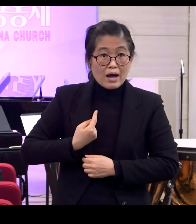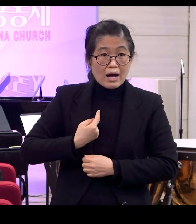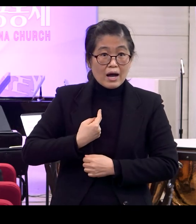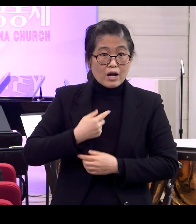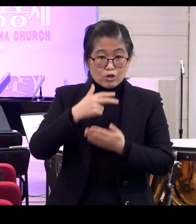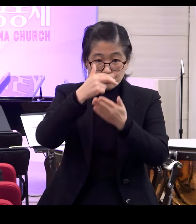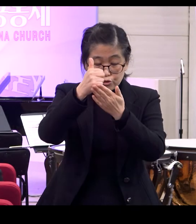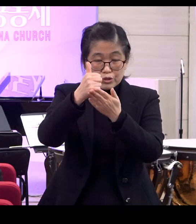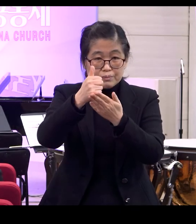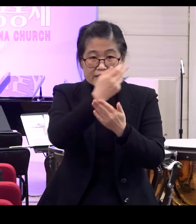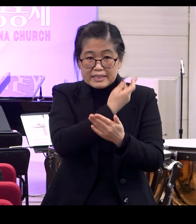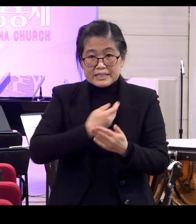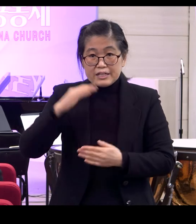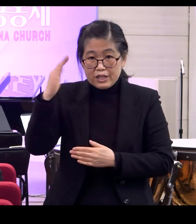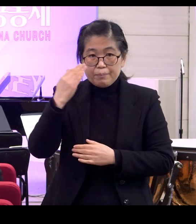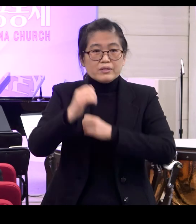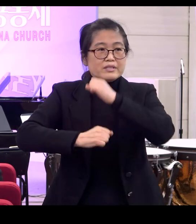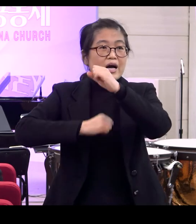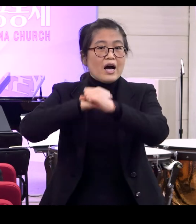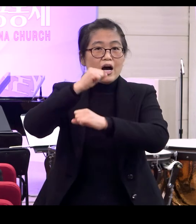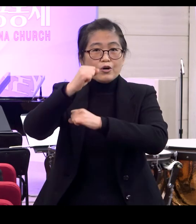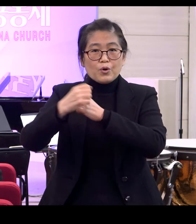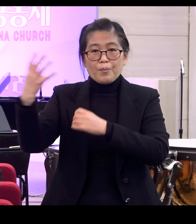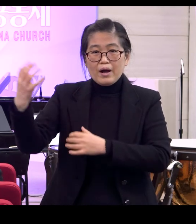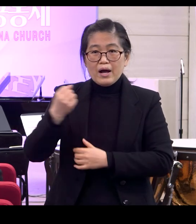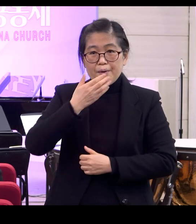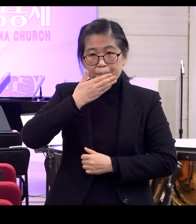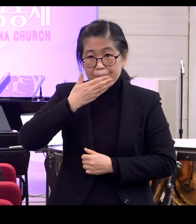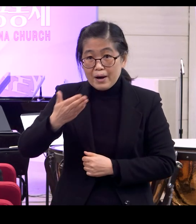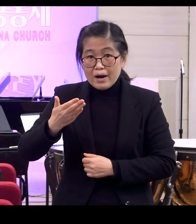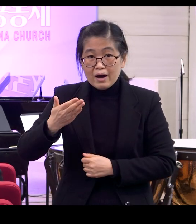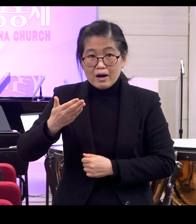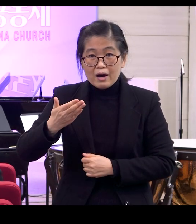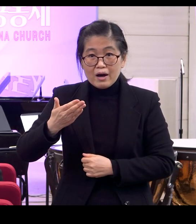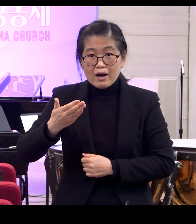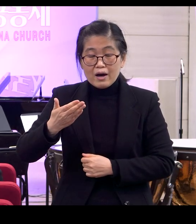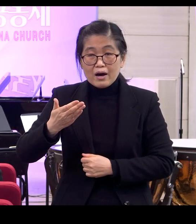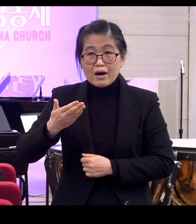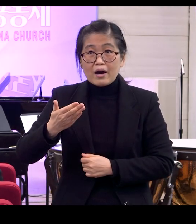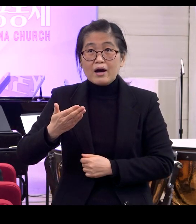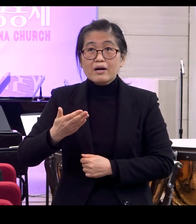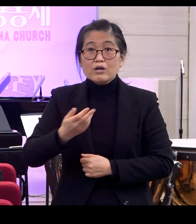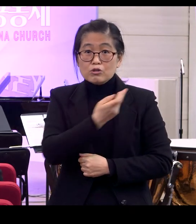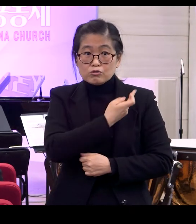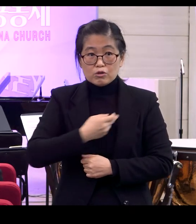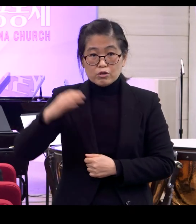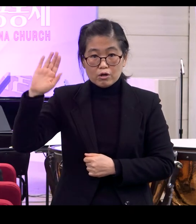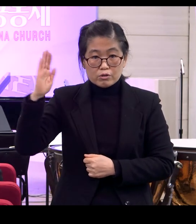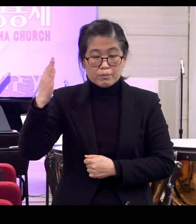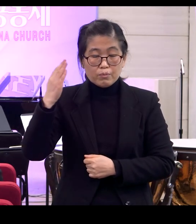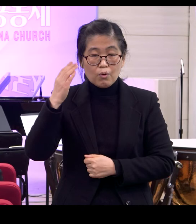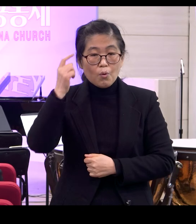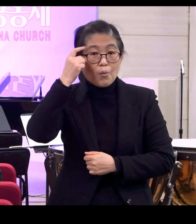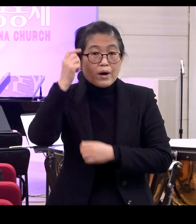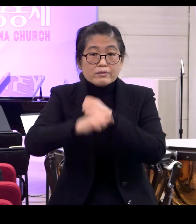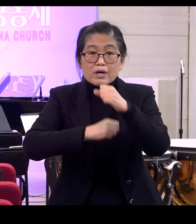제자가 되면 자유로운 거예요 근데 어떻게 그럴 수 있느냐 아니 제자가 되면 자유로운 제자는 오히려